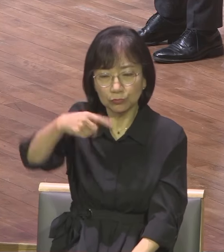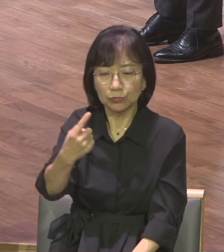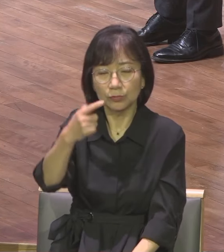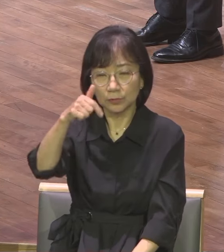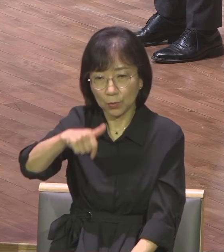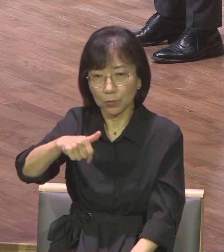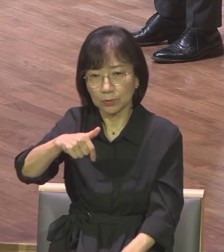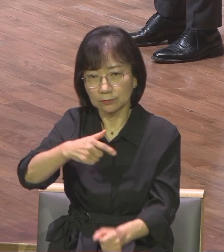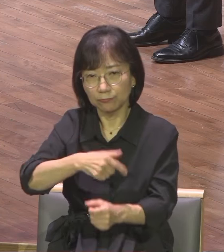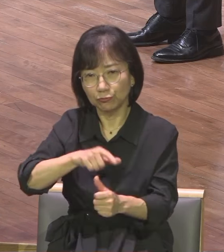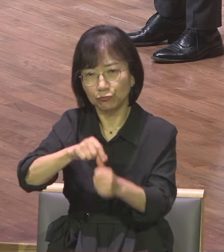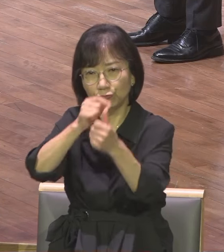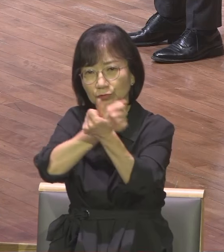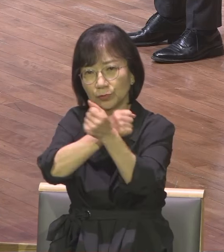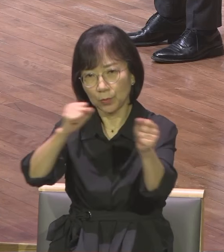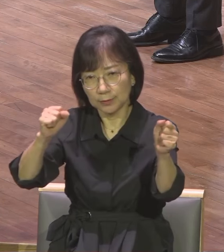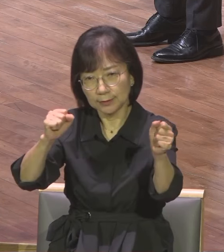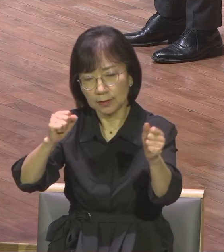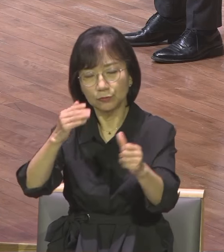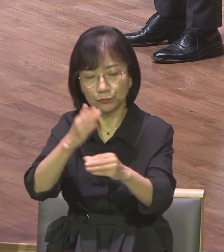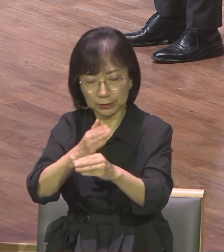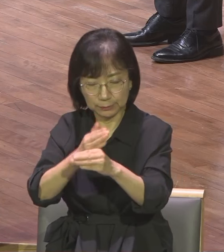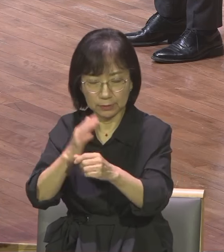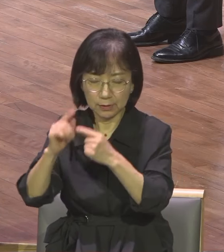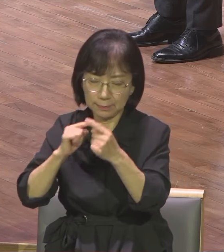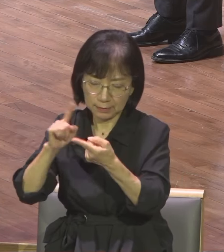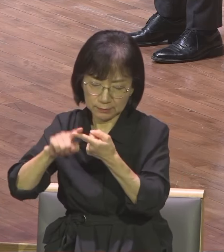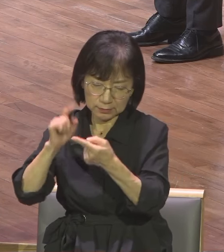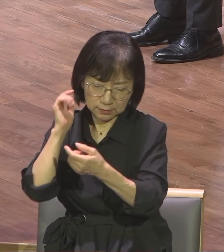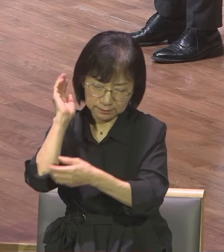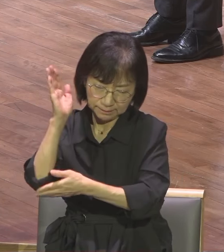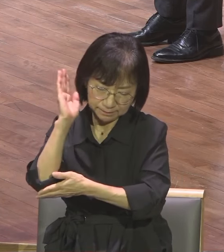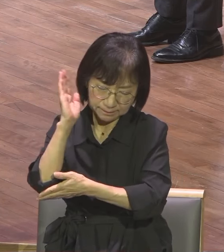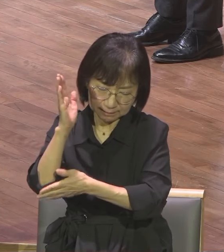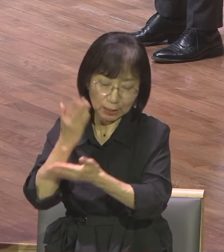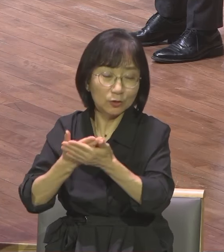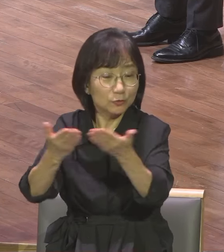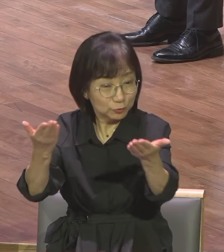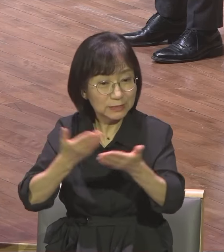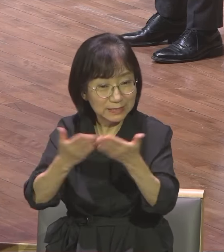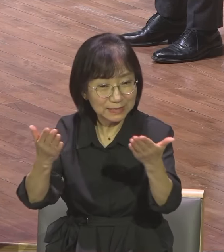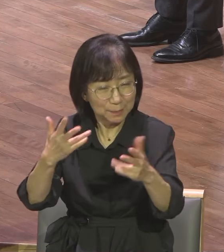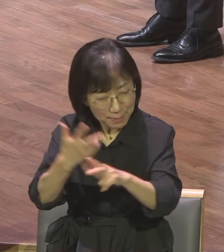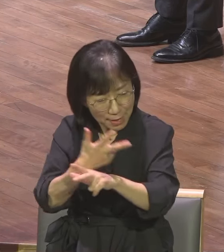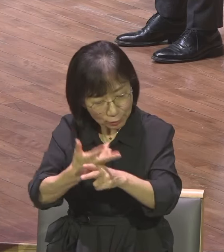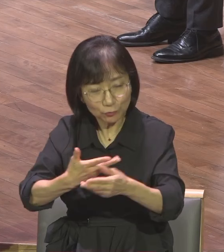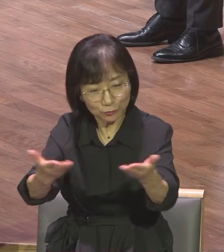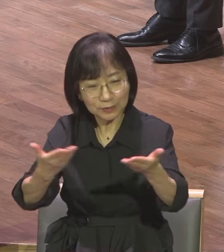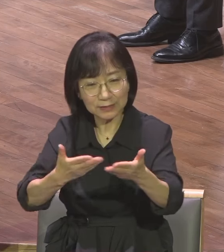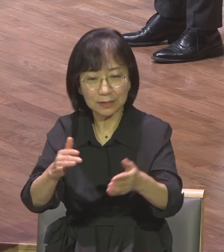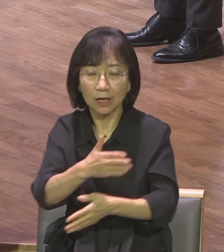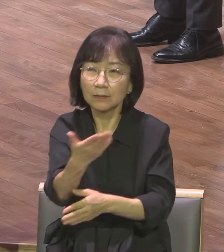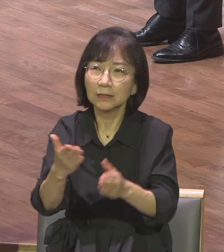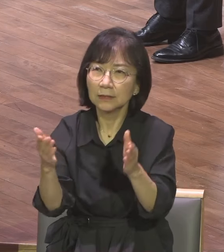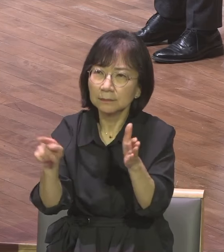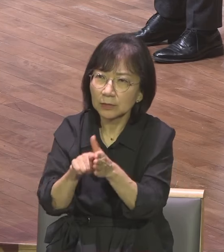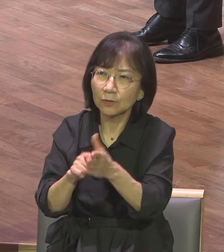풀 때 이 말씀이 들려지고 깨달아가고 믿어짐으로 말미암아 이제 삶